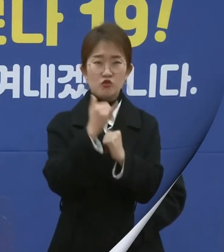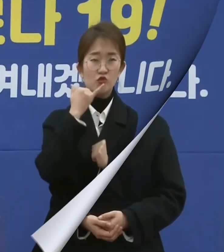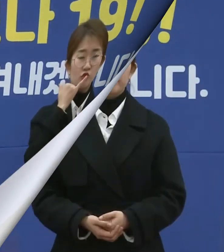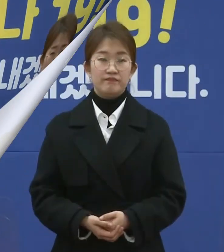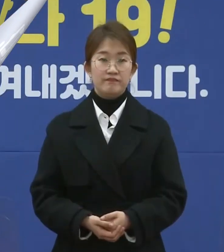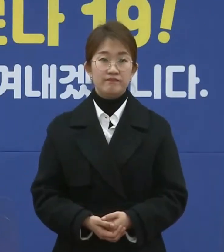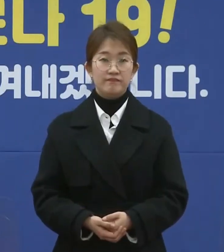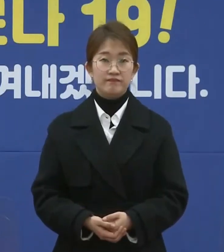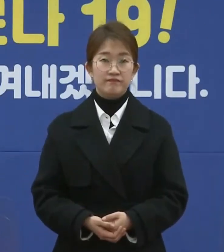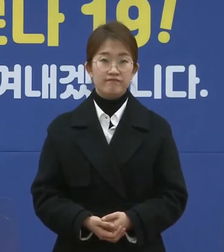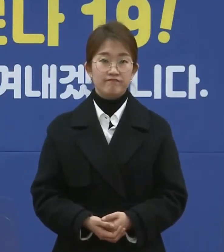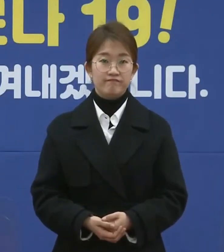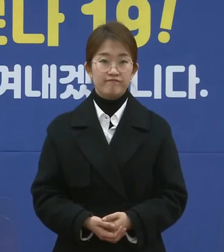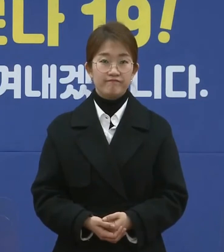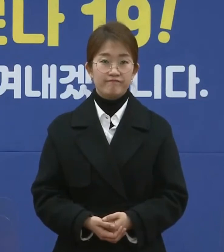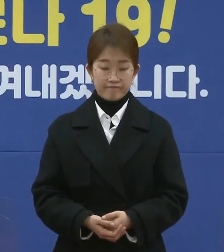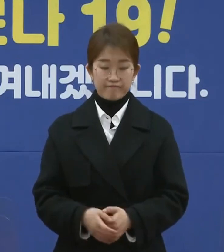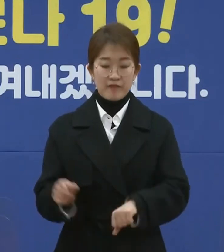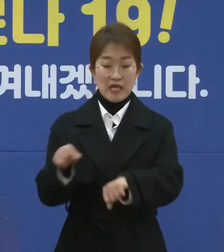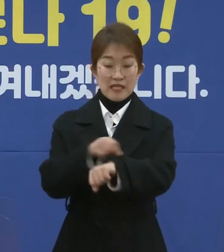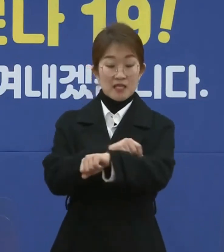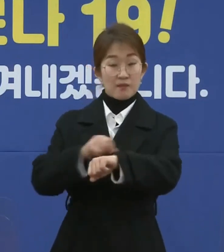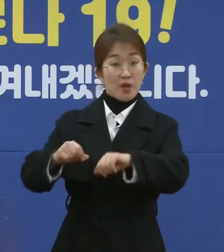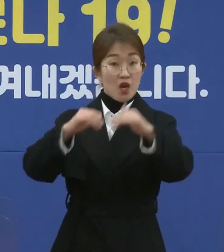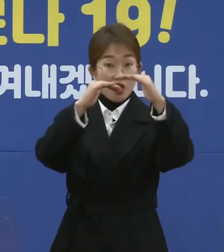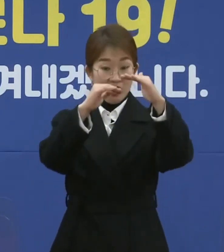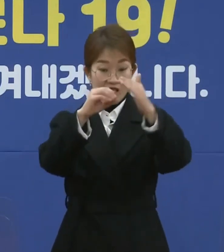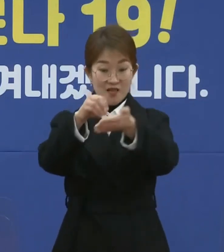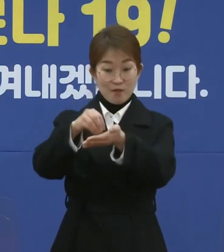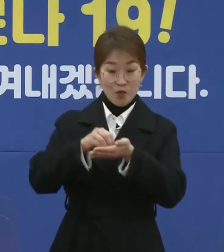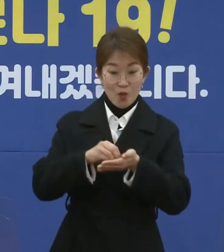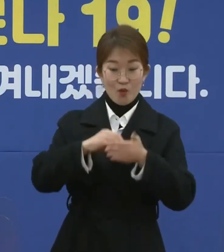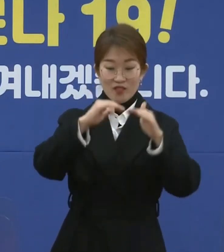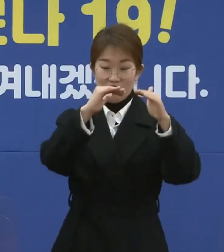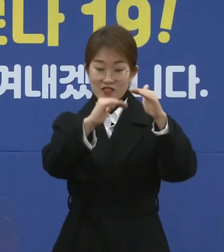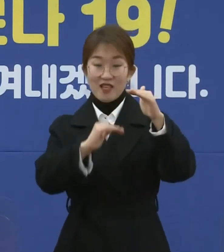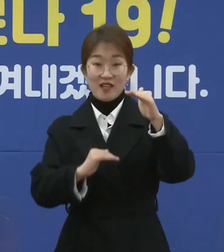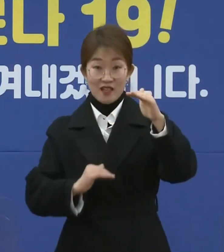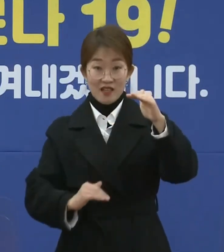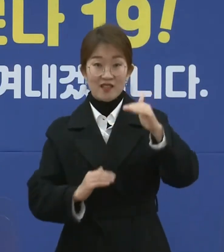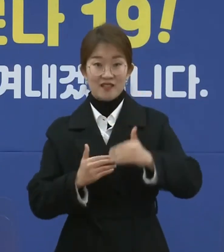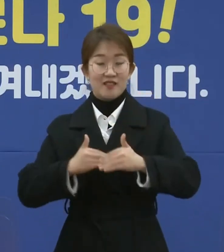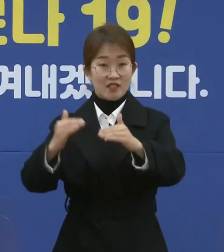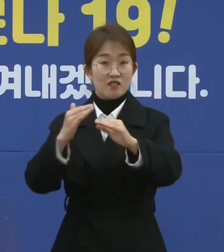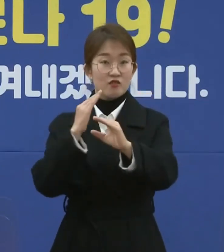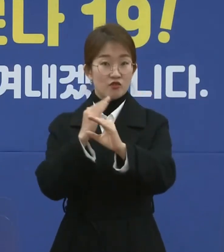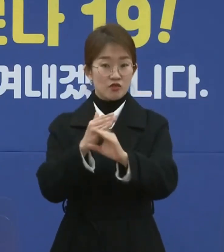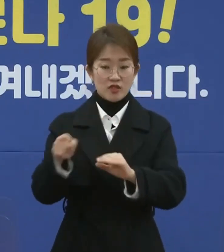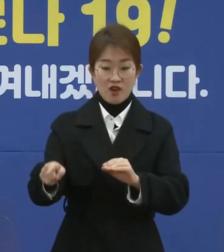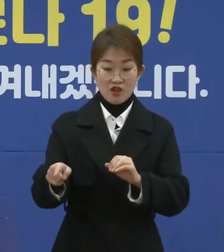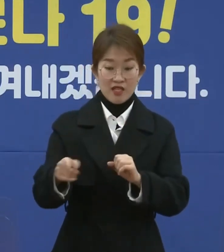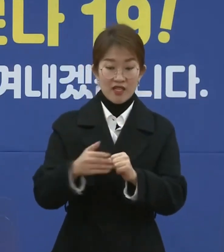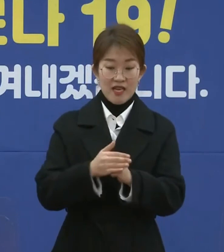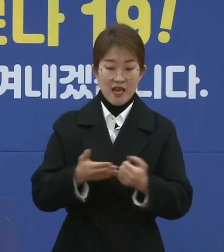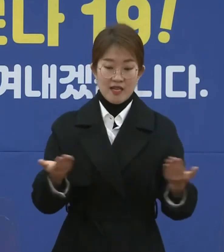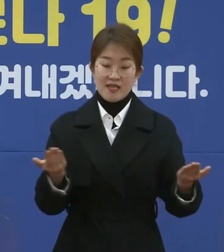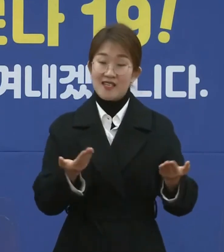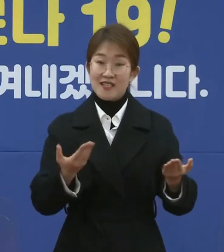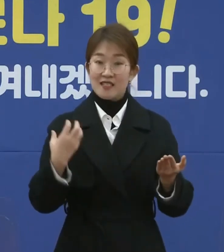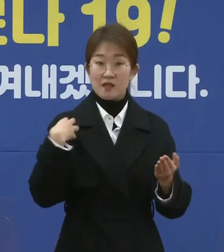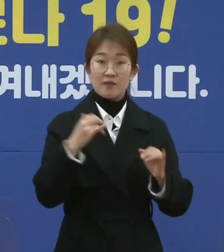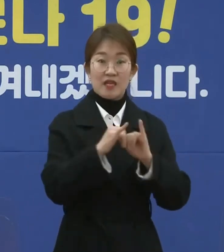받아주시기 바랍니다. 우리가 특별 입도 절차를 우리가 지금 현재 진행하고 있고 거기에 행정요원과